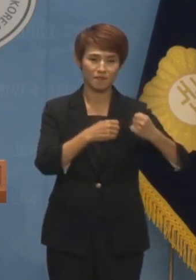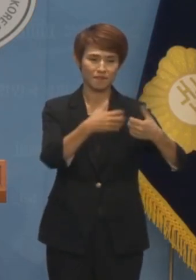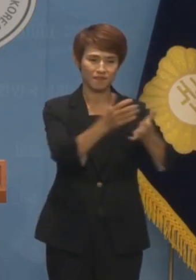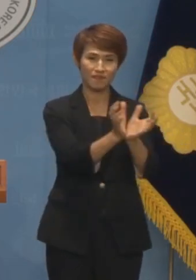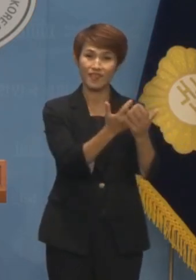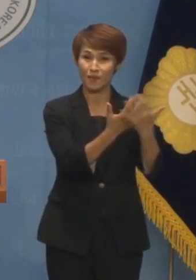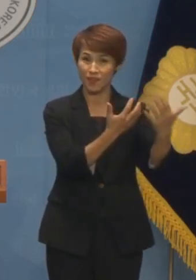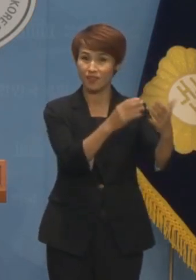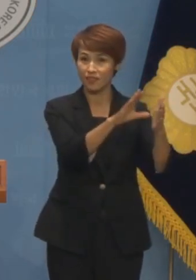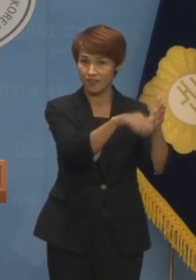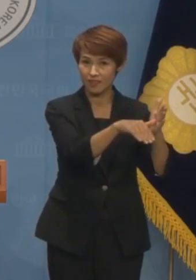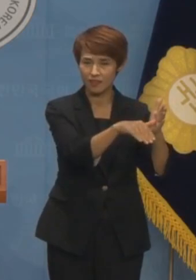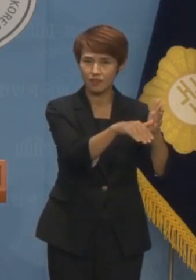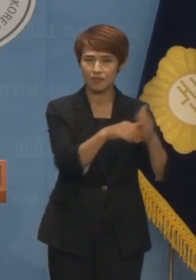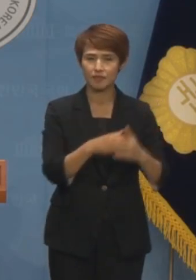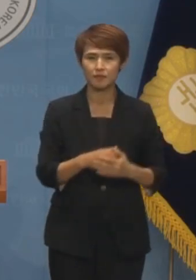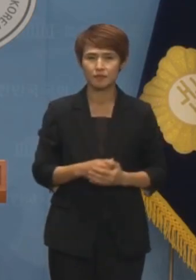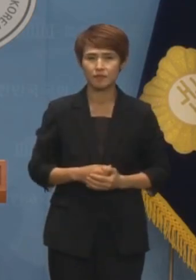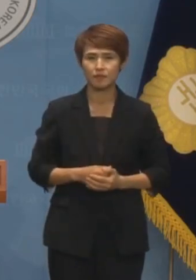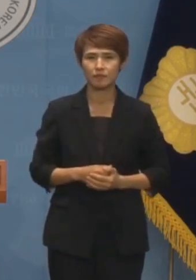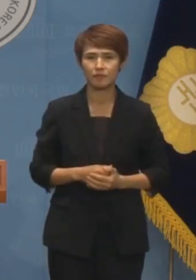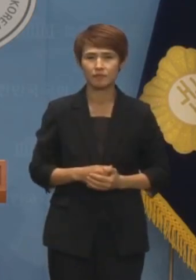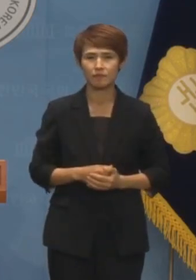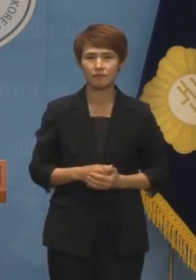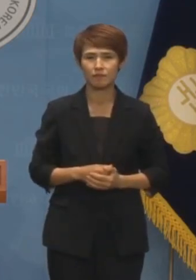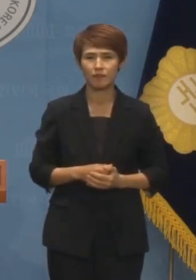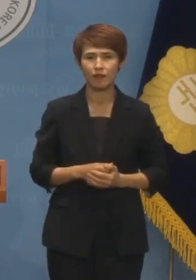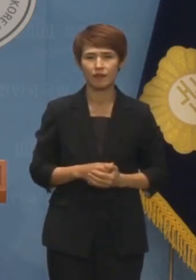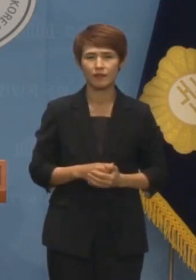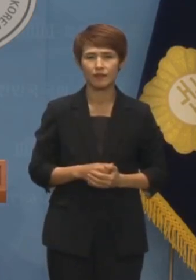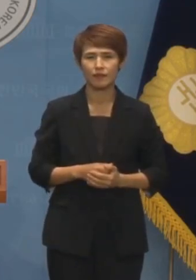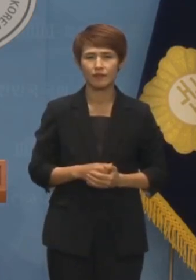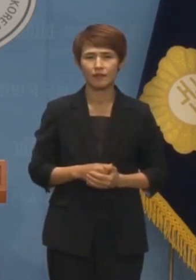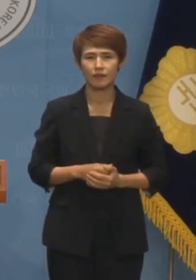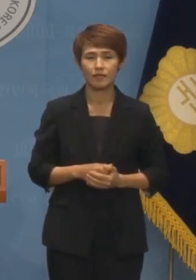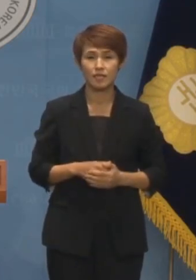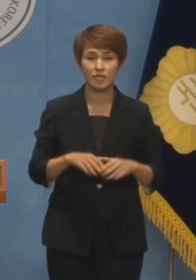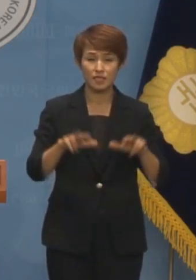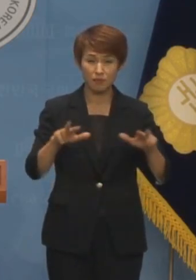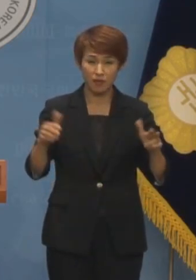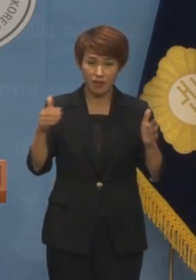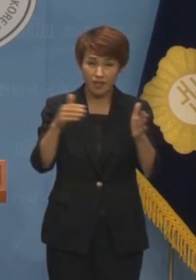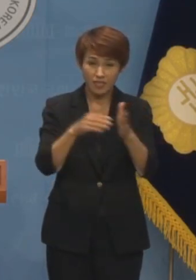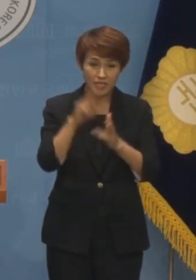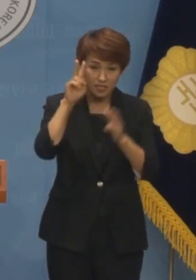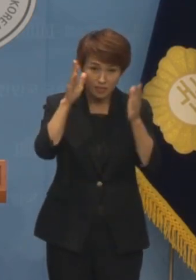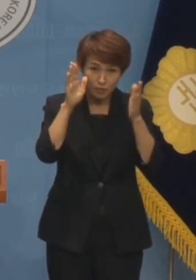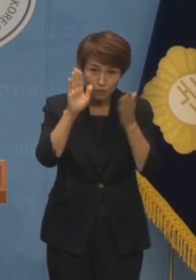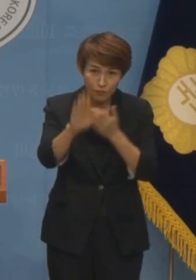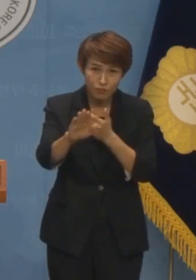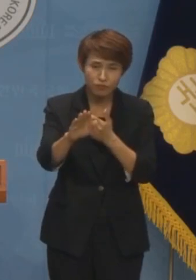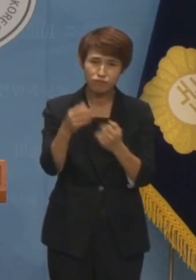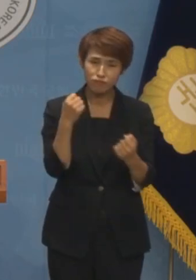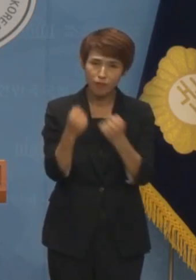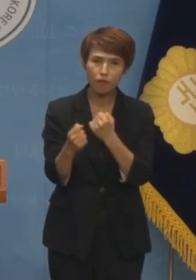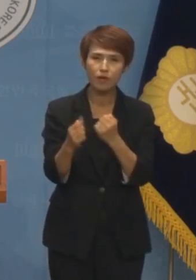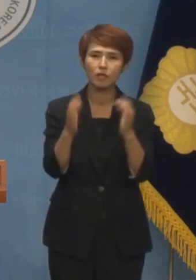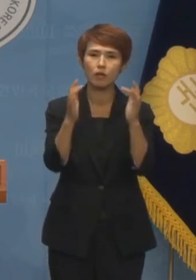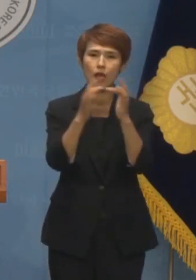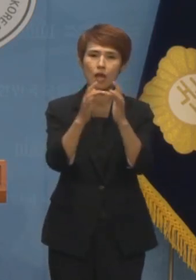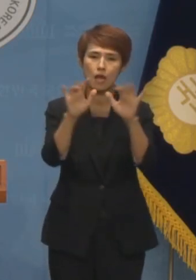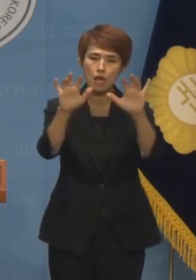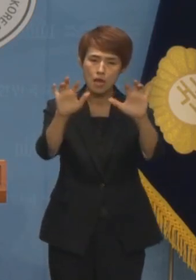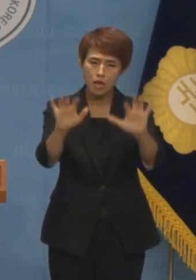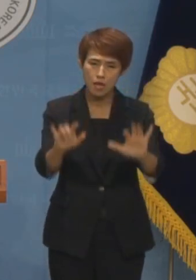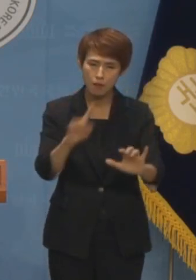여러가지 후폭풍이 있었지만 이틀이 지난 지금까지도 인터넷상 논란이 끊이지